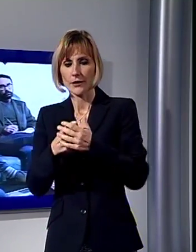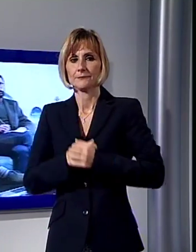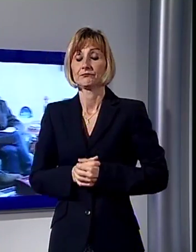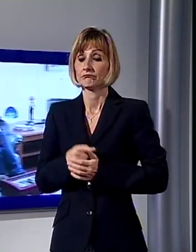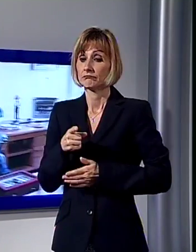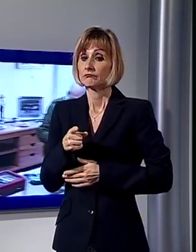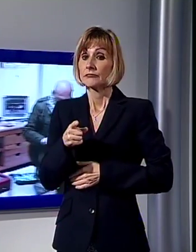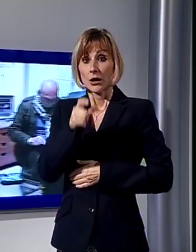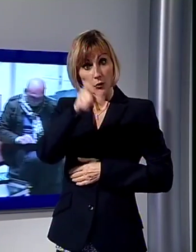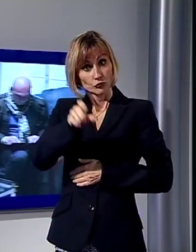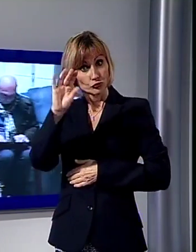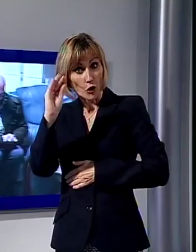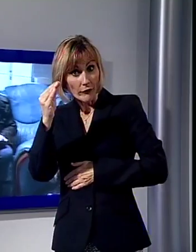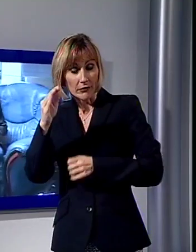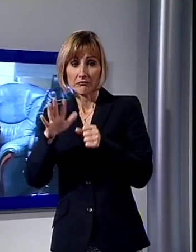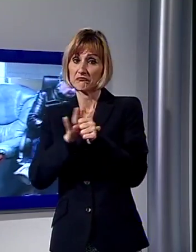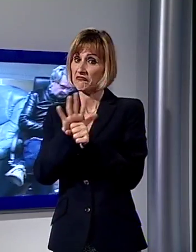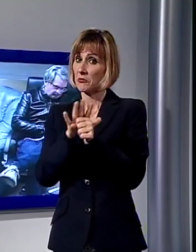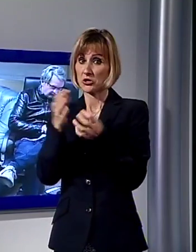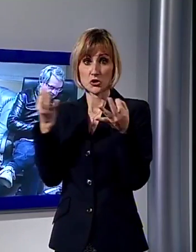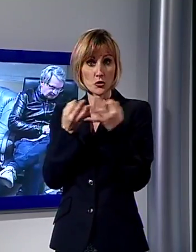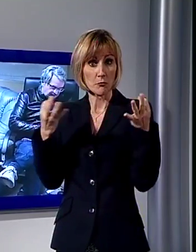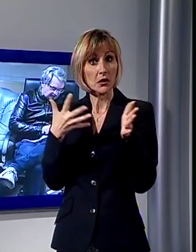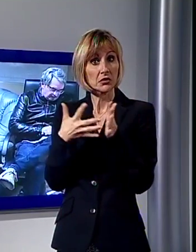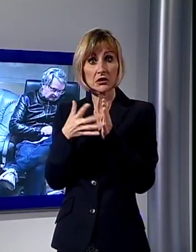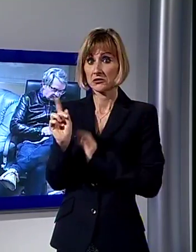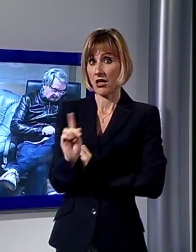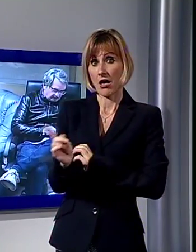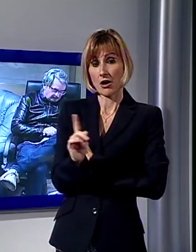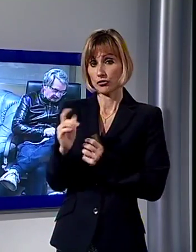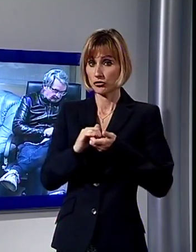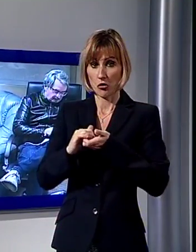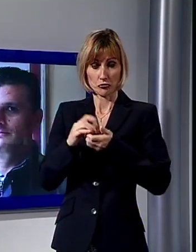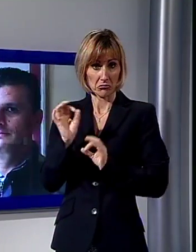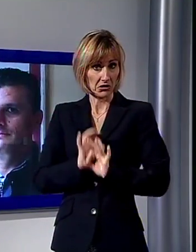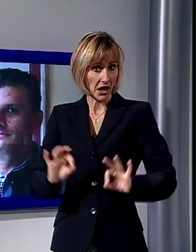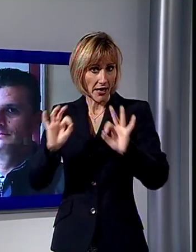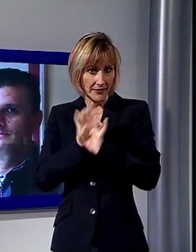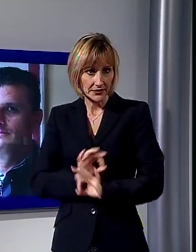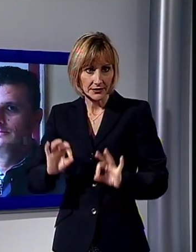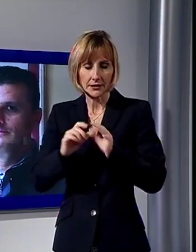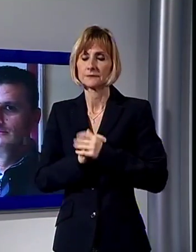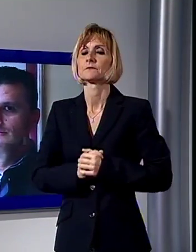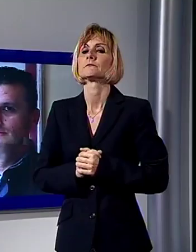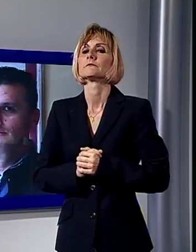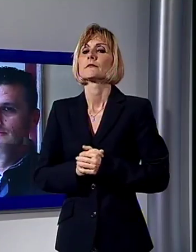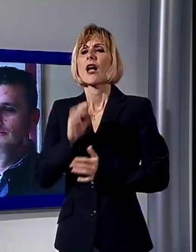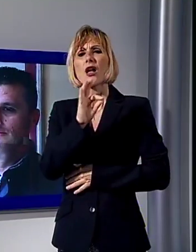famiglie normali, senza particolari disagi sociali. E l'inchiesta era partita proprio dalla segnalazione di alcuni genitori,